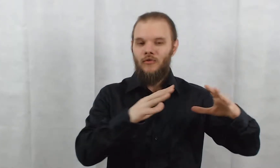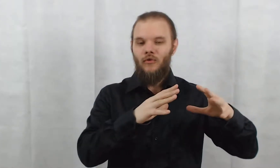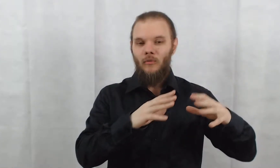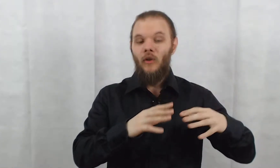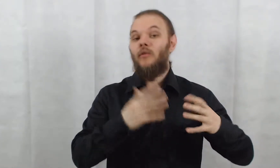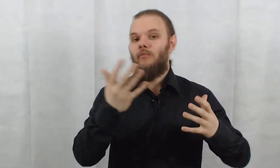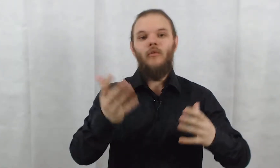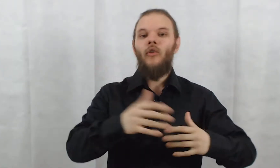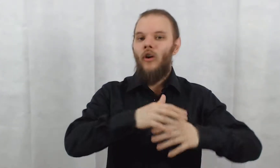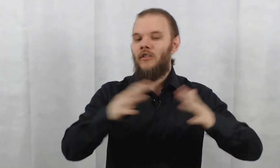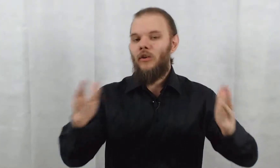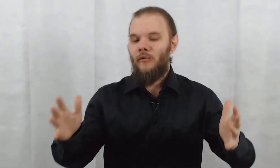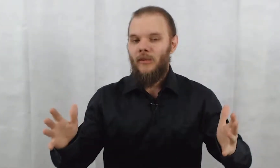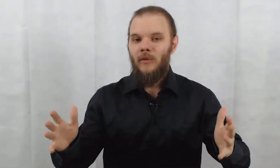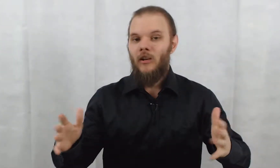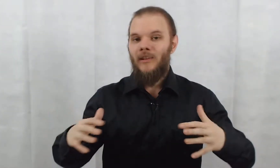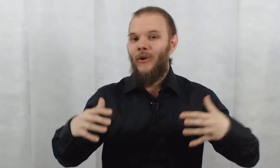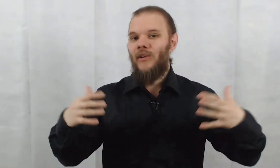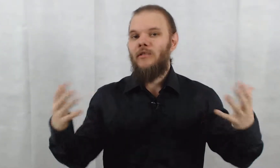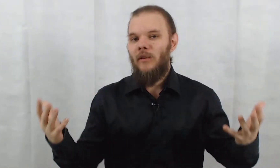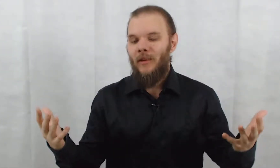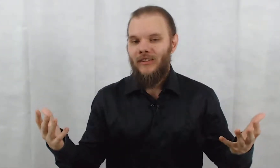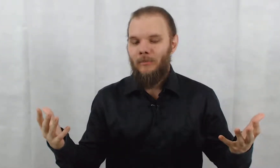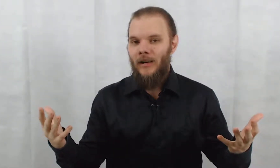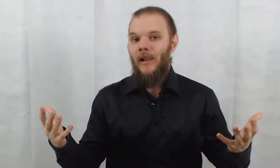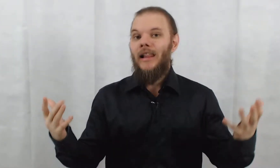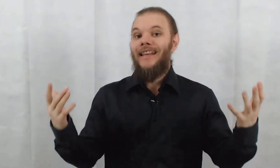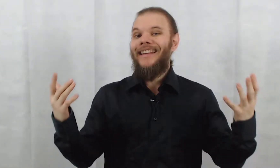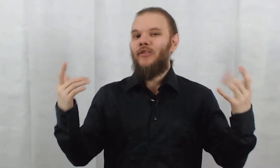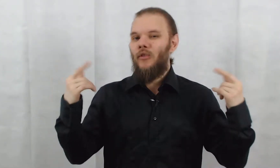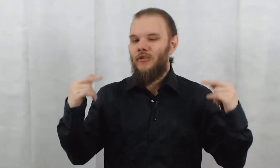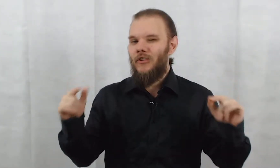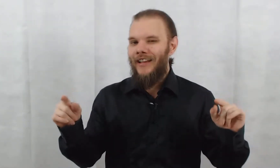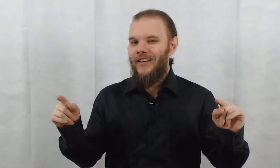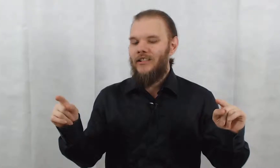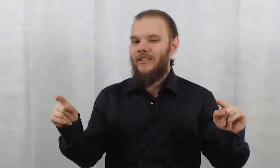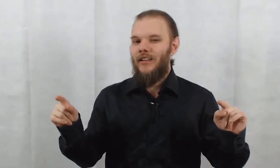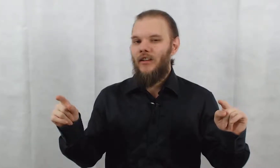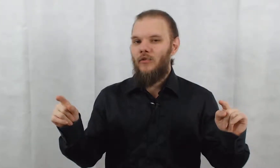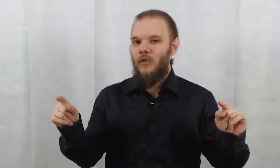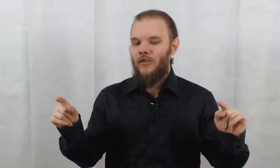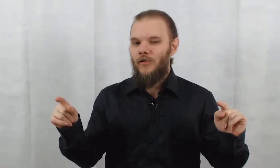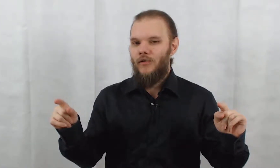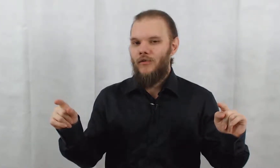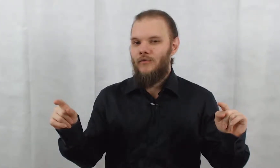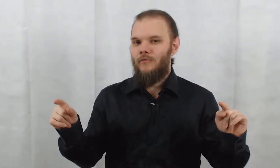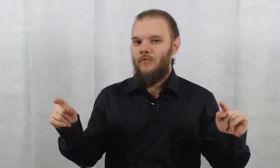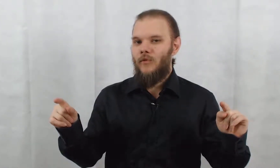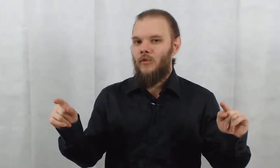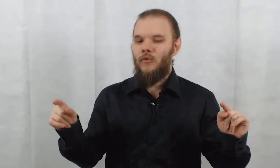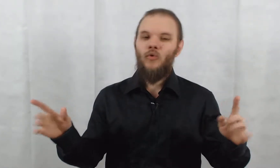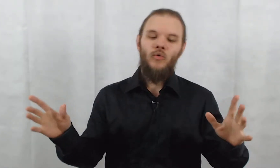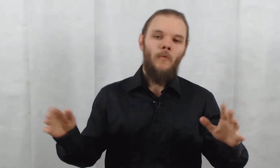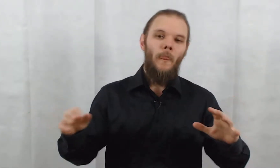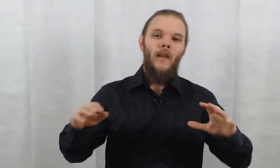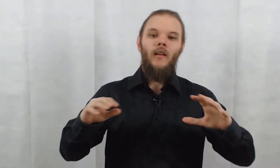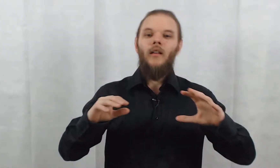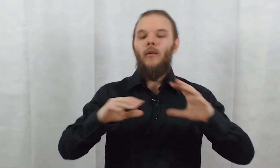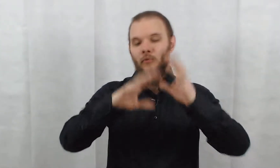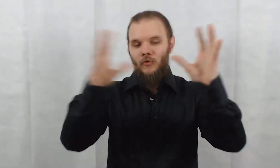justement. Le Rot est confirmé comme étant l'ennemi principal. Est-ce qu'Anton Arcane est derrière le Rot ? Parce que du coup, pour ceux qui